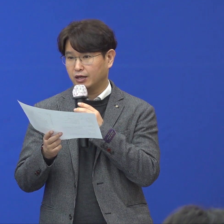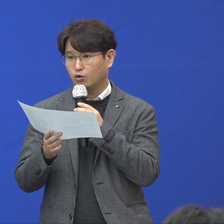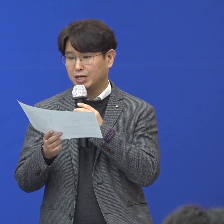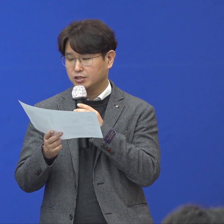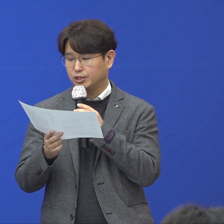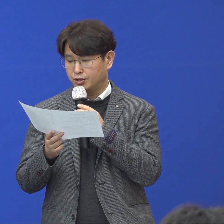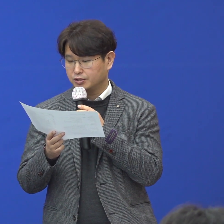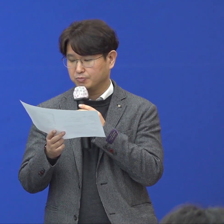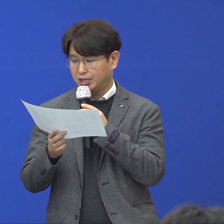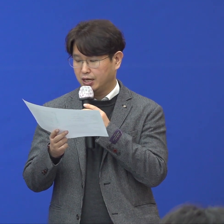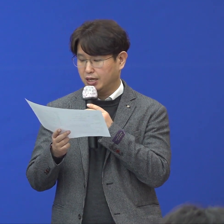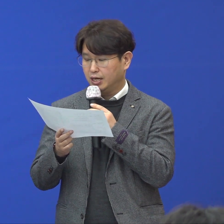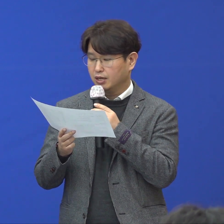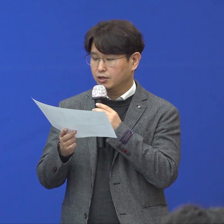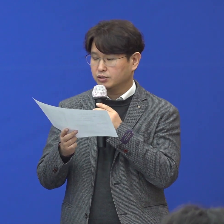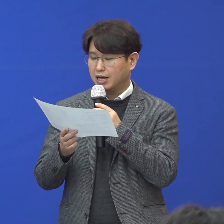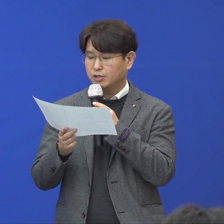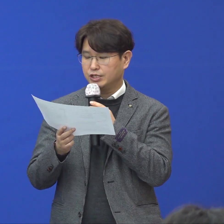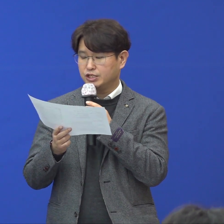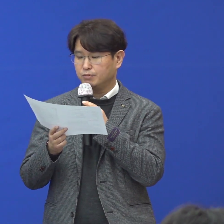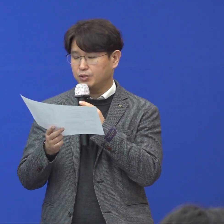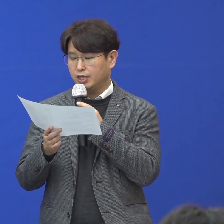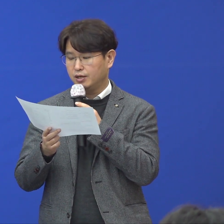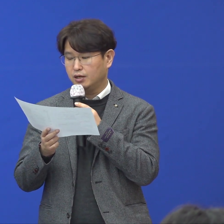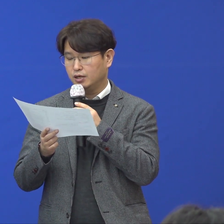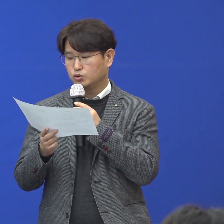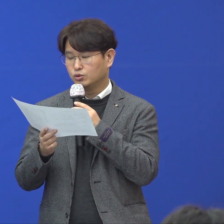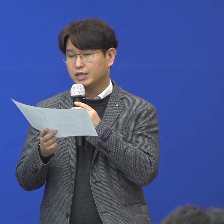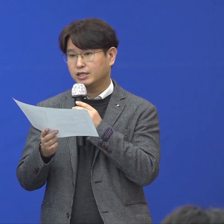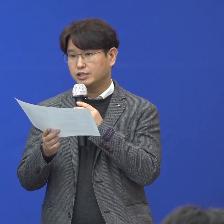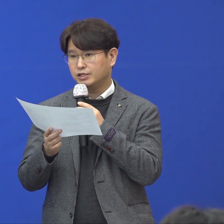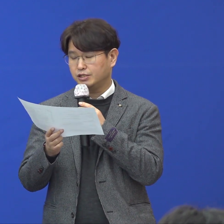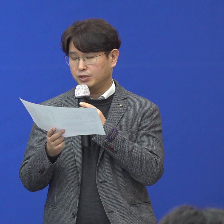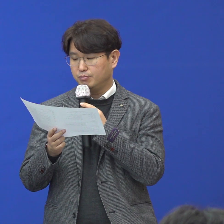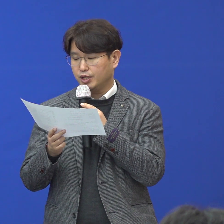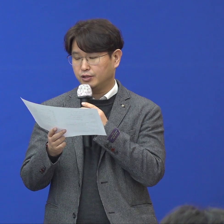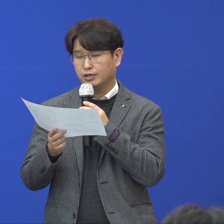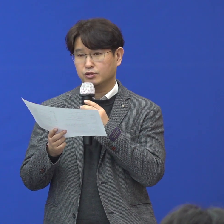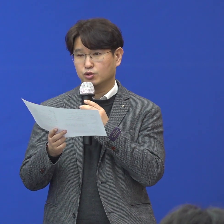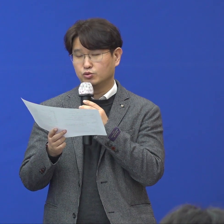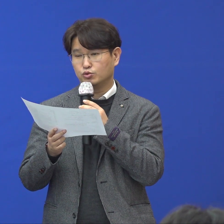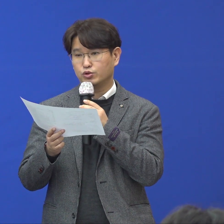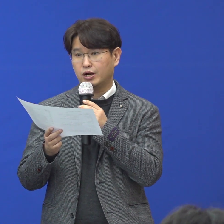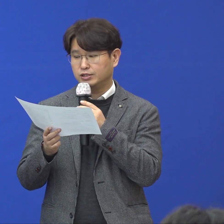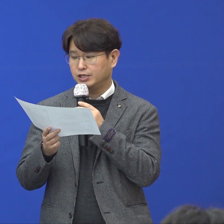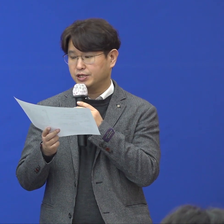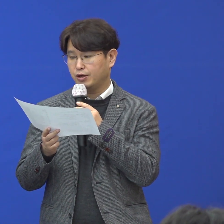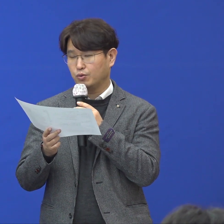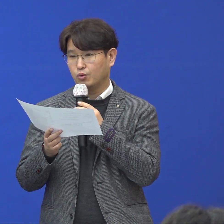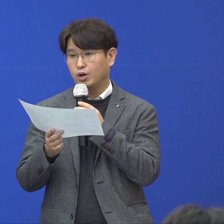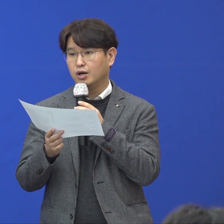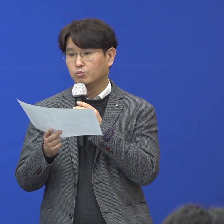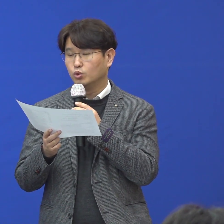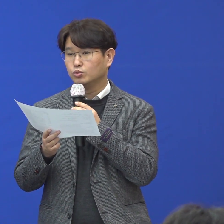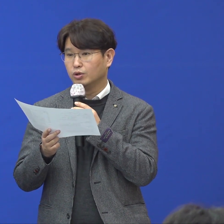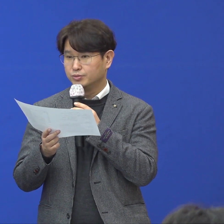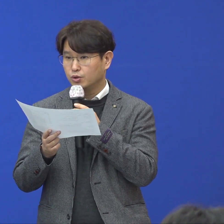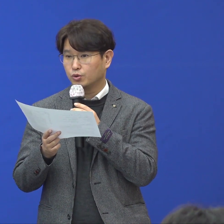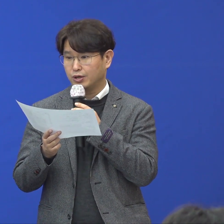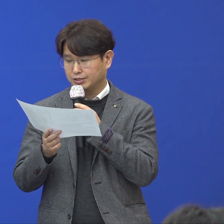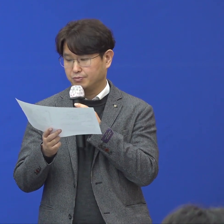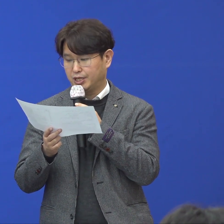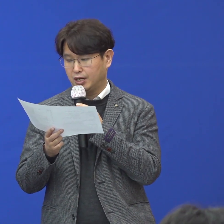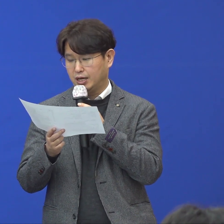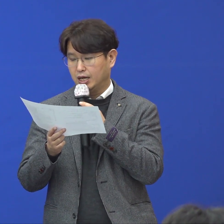판단하겠다고 말씀을 드렸습니다. 그래서 3월 21일 종사자 72명에 대해서 전수조사를 실시하였고 모든